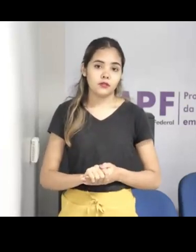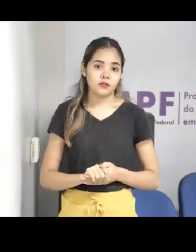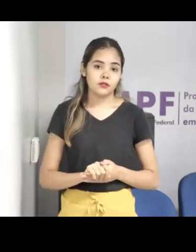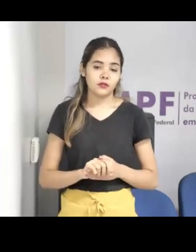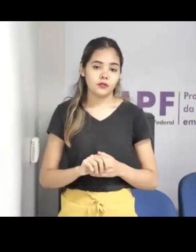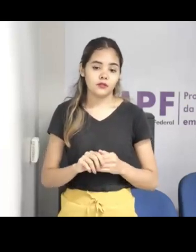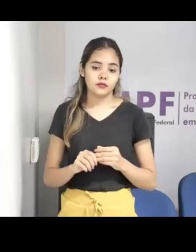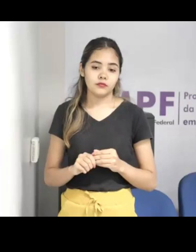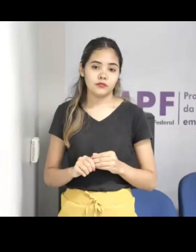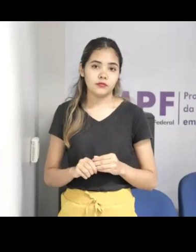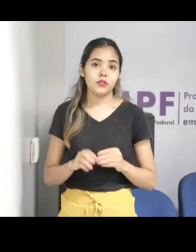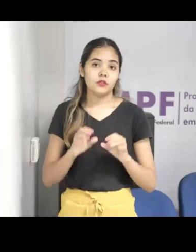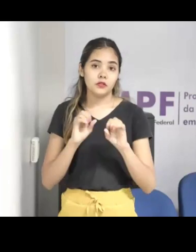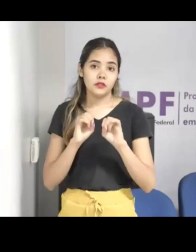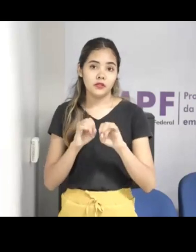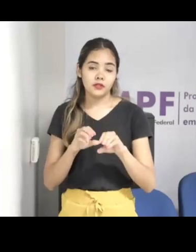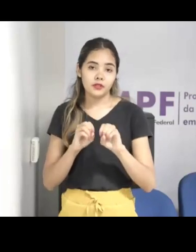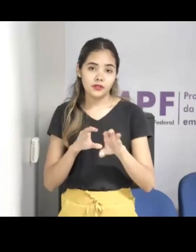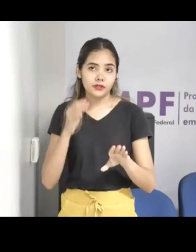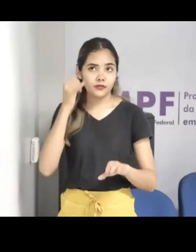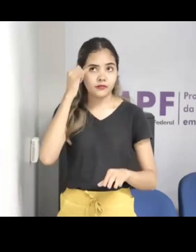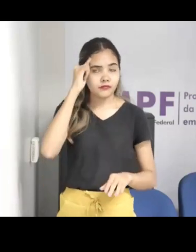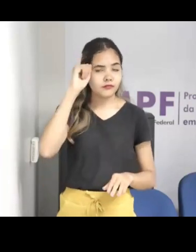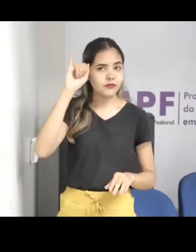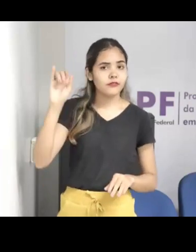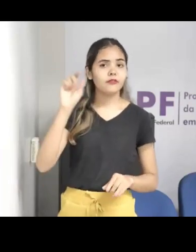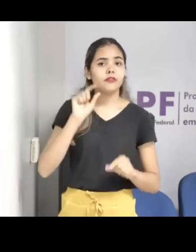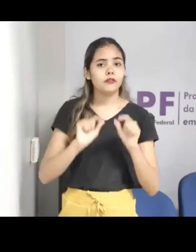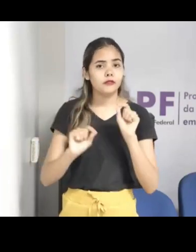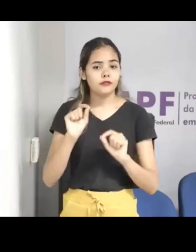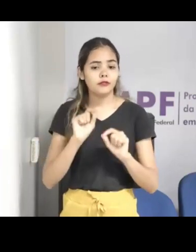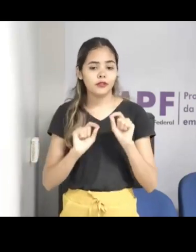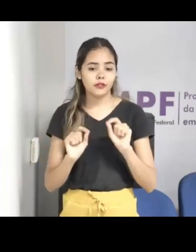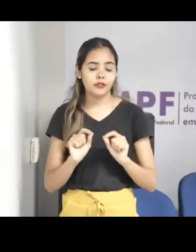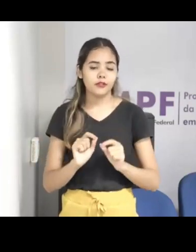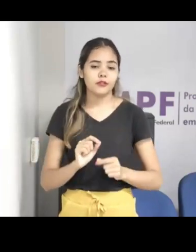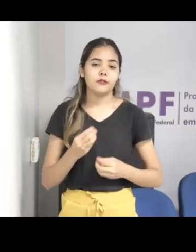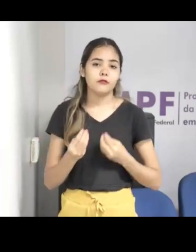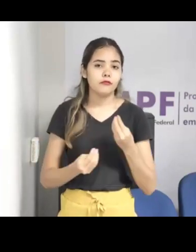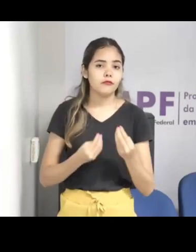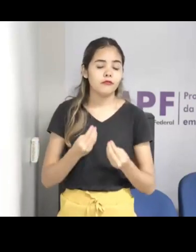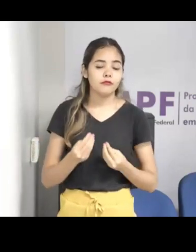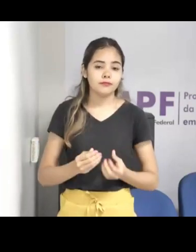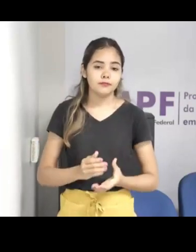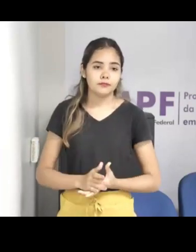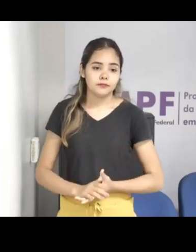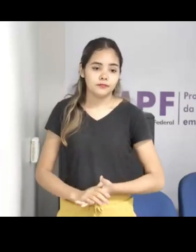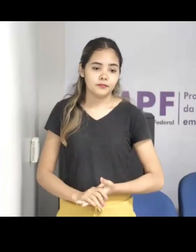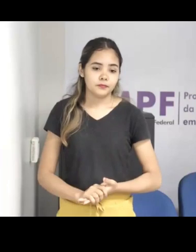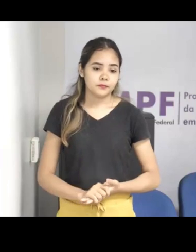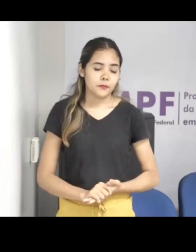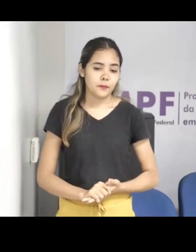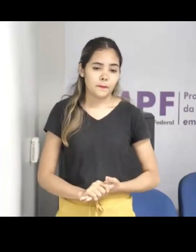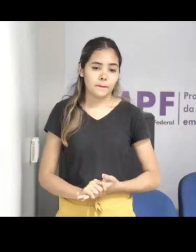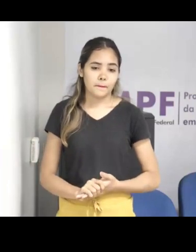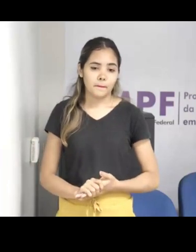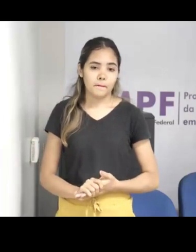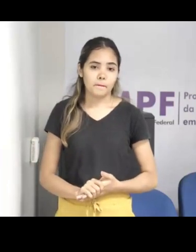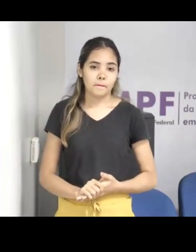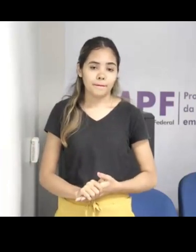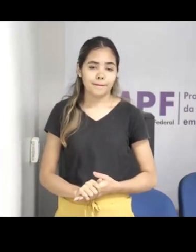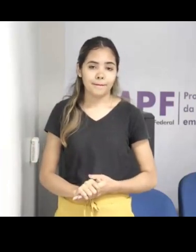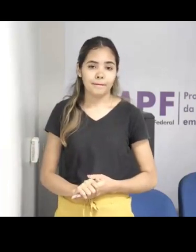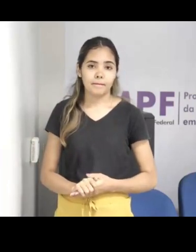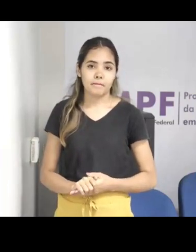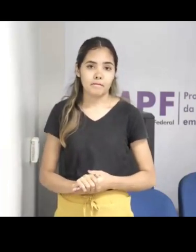tornar uma vítima, porque a gente tem as pessoas, os criminosos, que são dois tipos, a gente fala